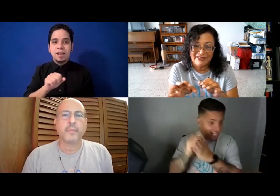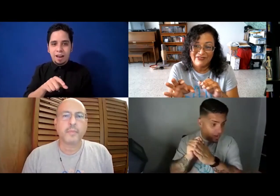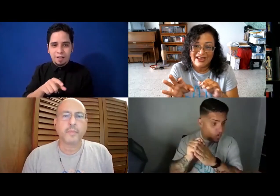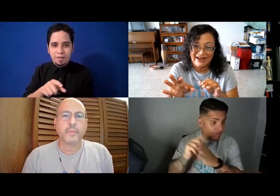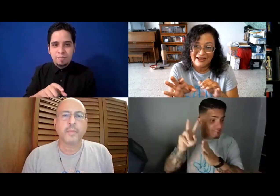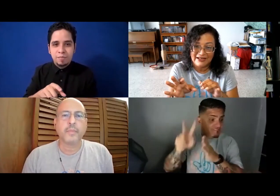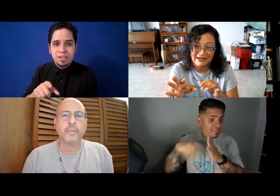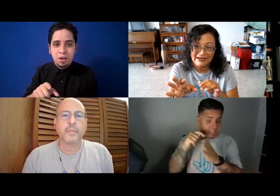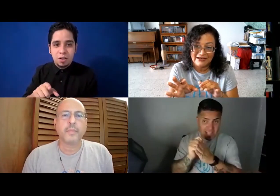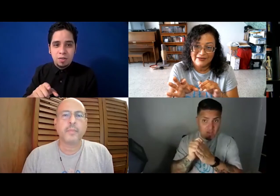Video